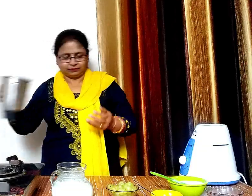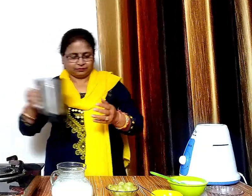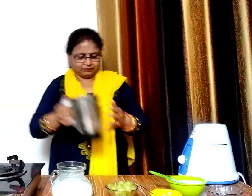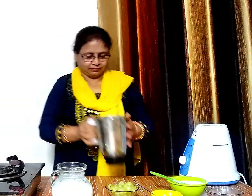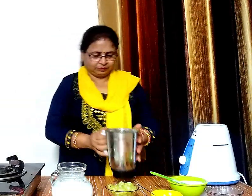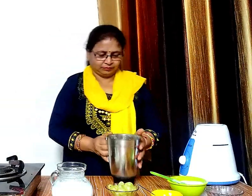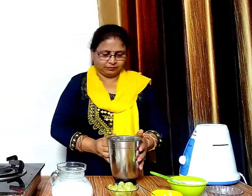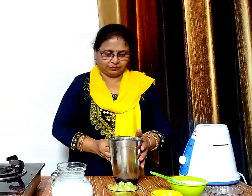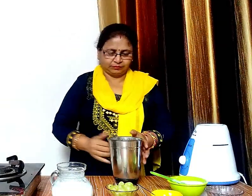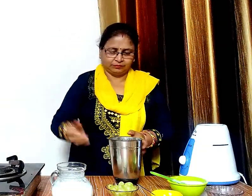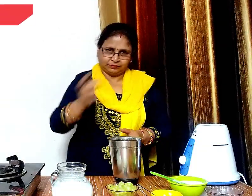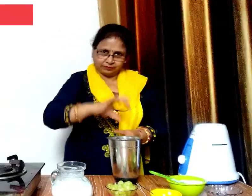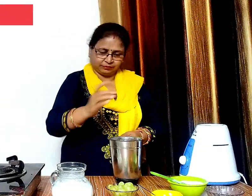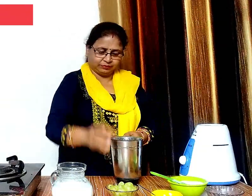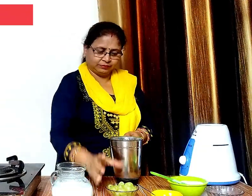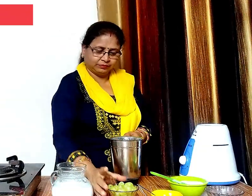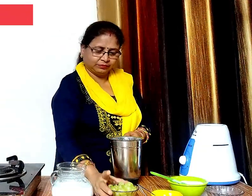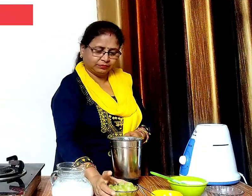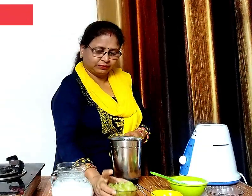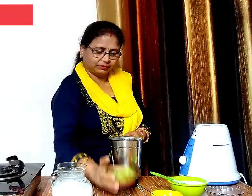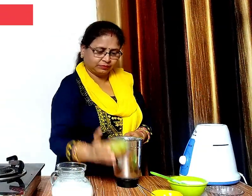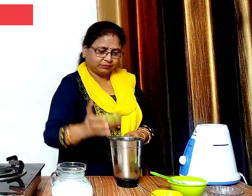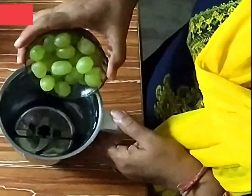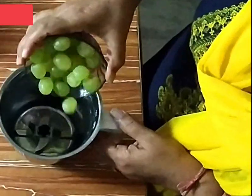अंगूर का शीक बनाने के लिए एक मिक्सी जार में कुछ अंगूर